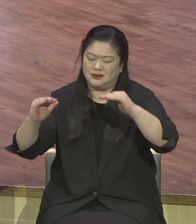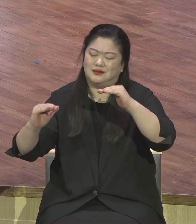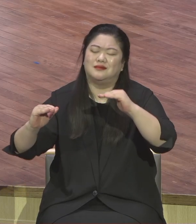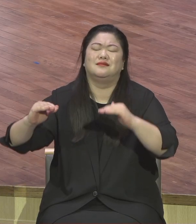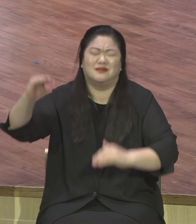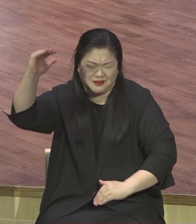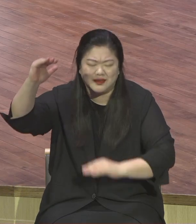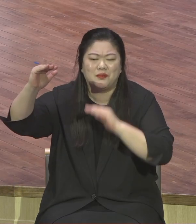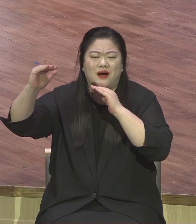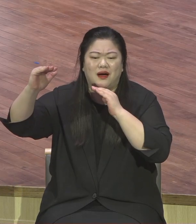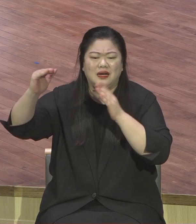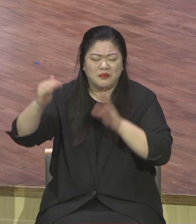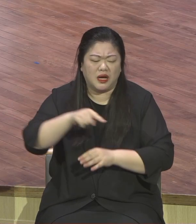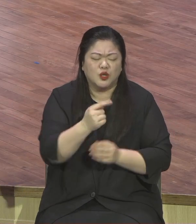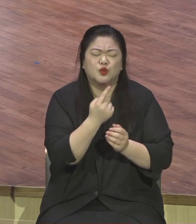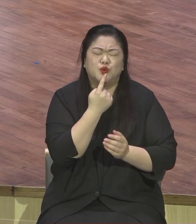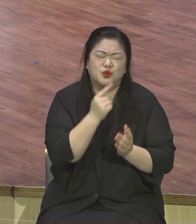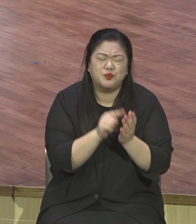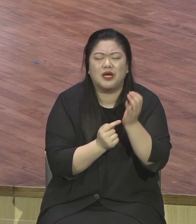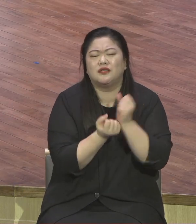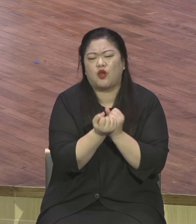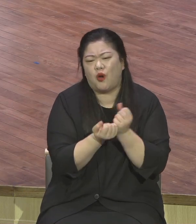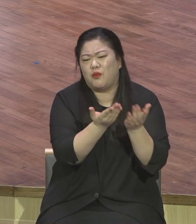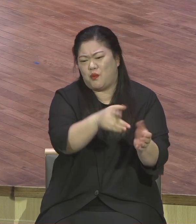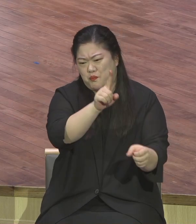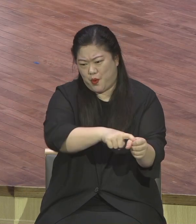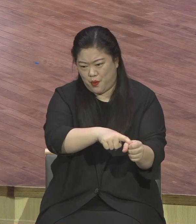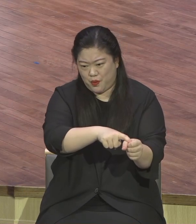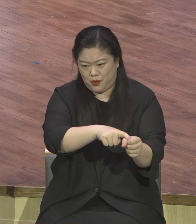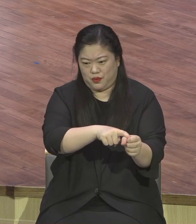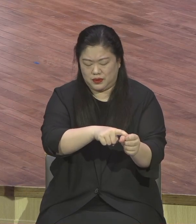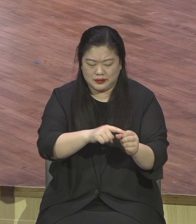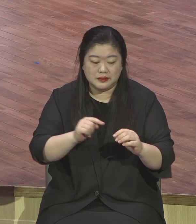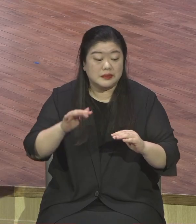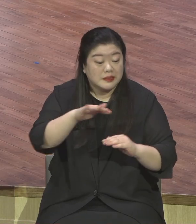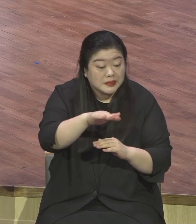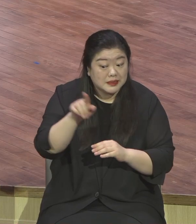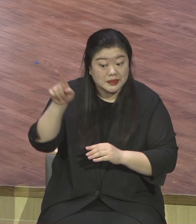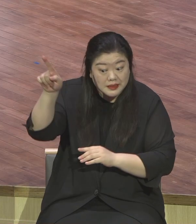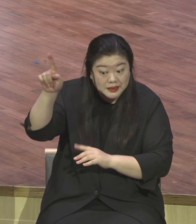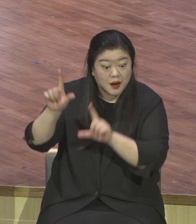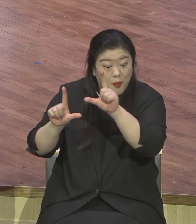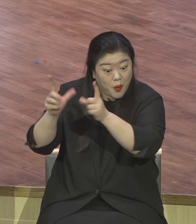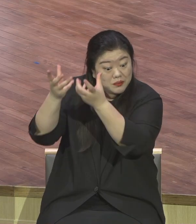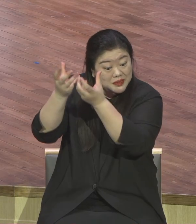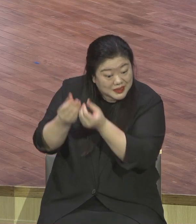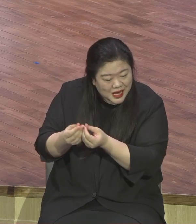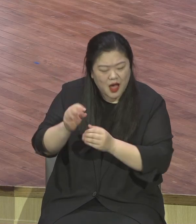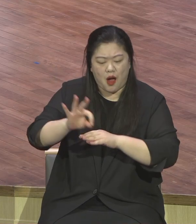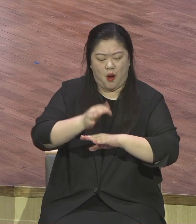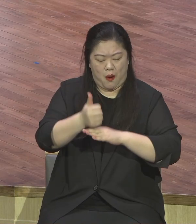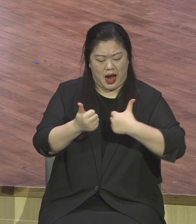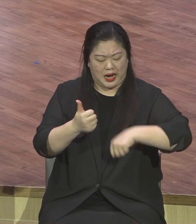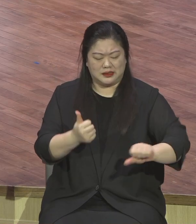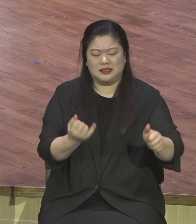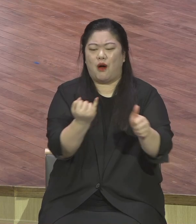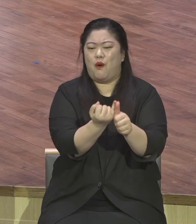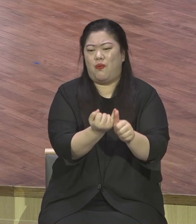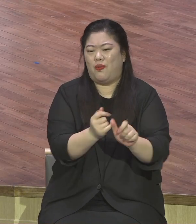천국에 대해서 감을 좀 잡으라고 예수님이 비유로 말씀하신 거예요. 우리가 이 세상에서